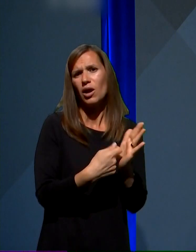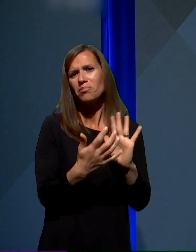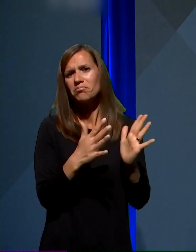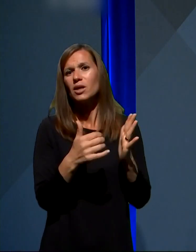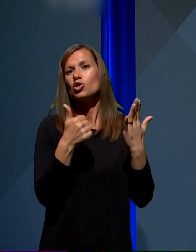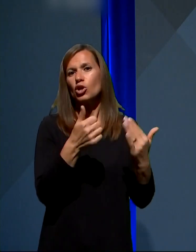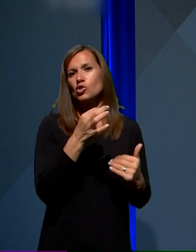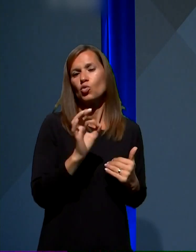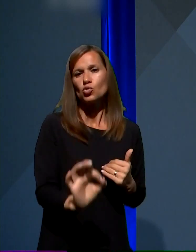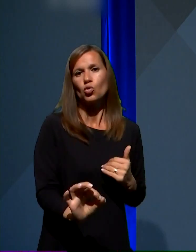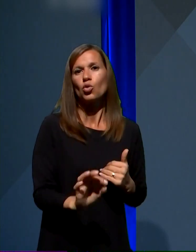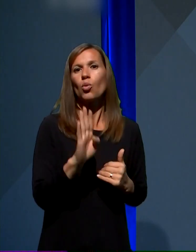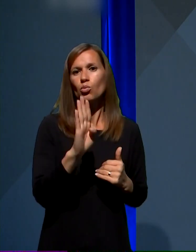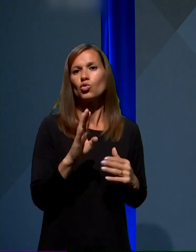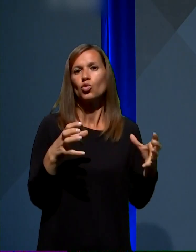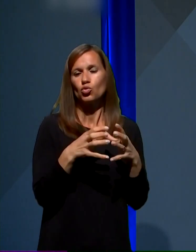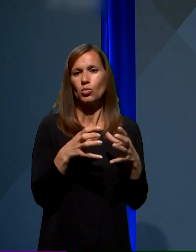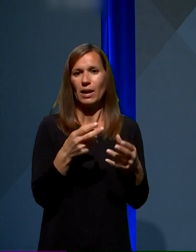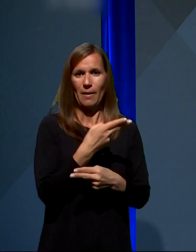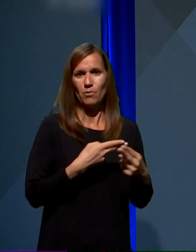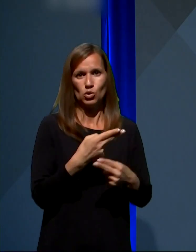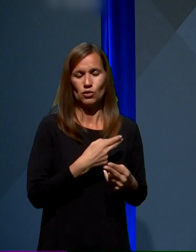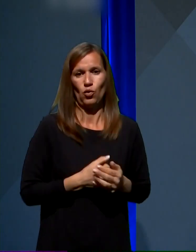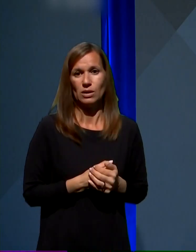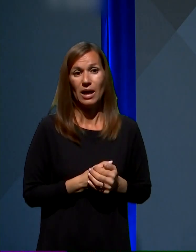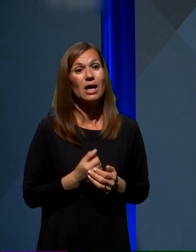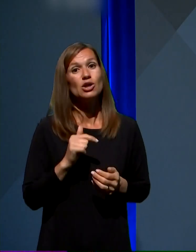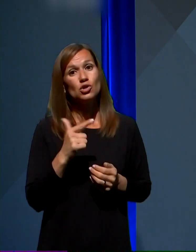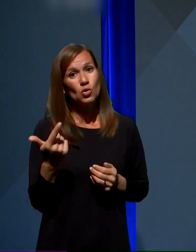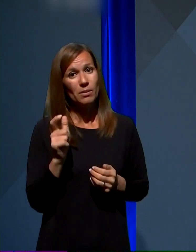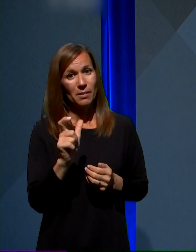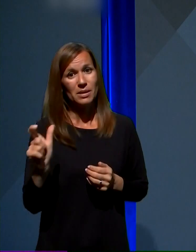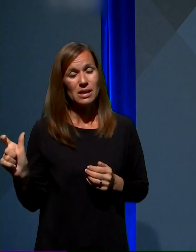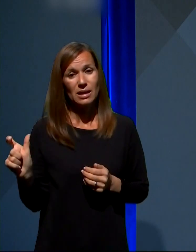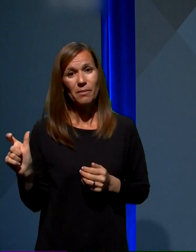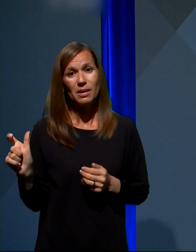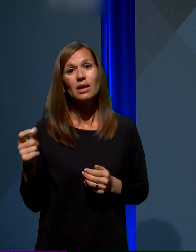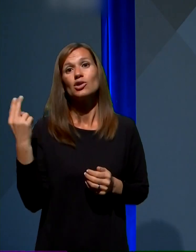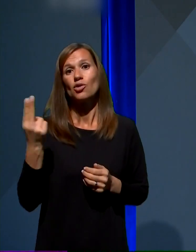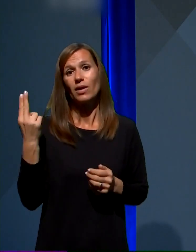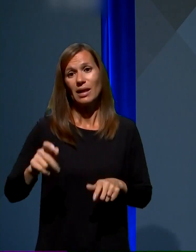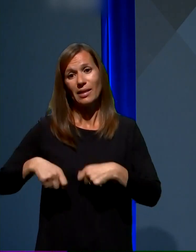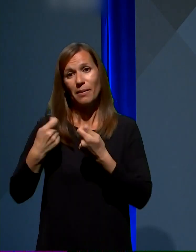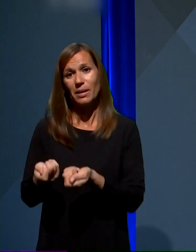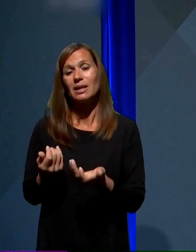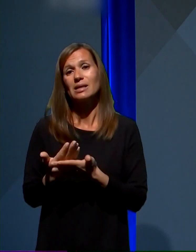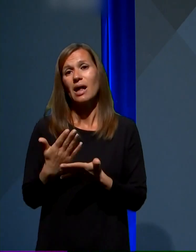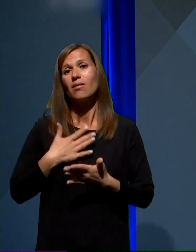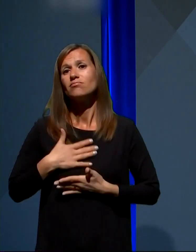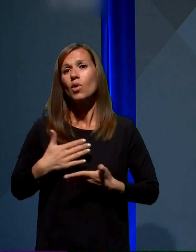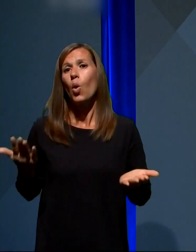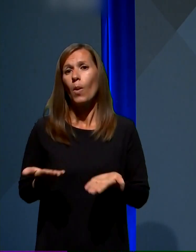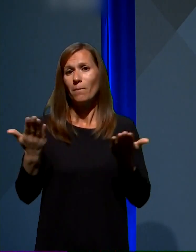šest odstotkov brutodružbenega proizvoda. Z drugimi besedami, Slovenija namenja za umelitev